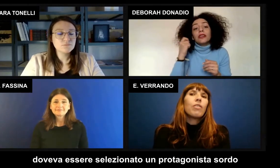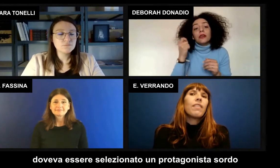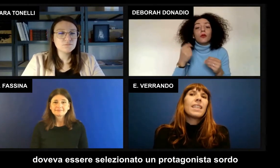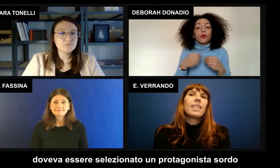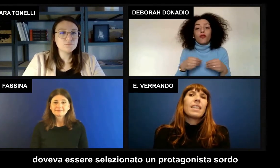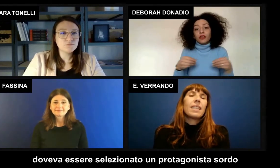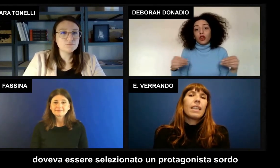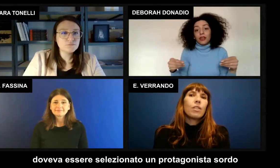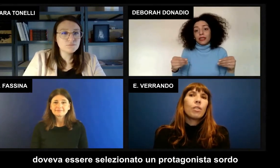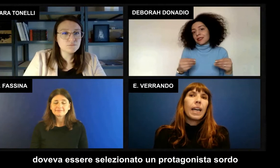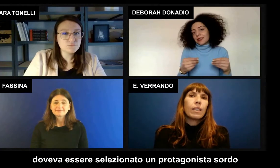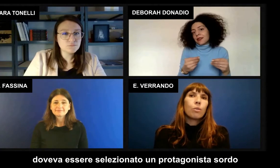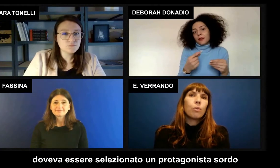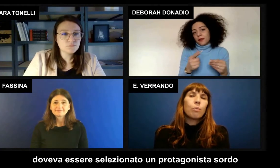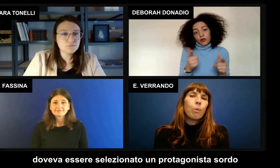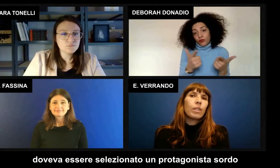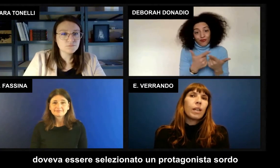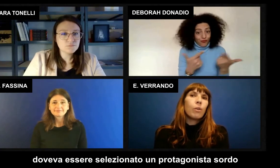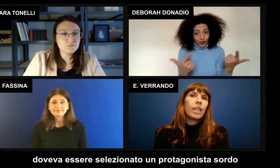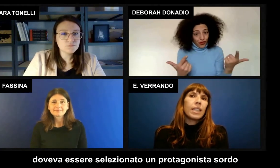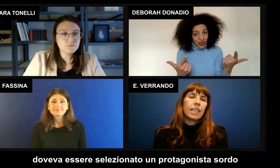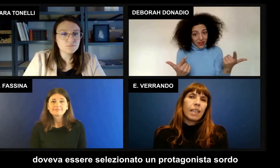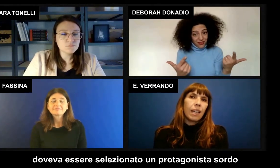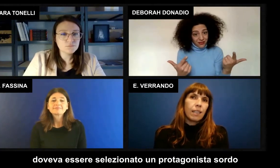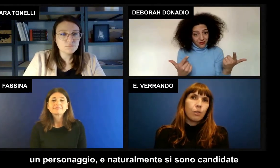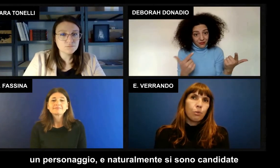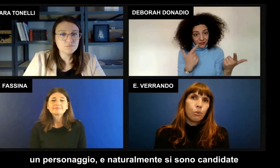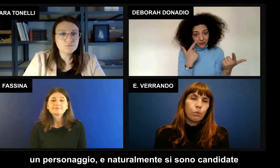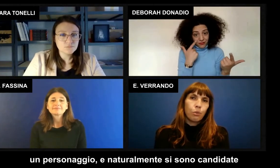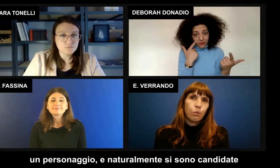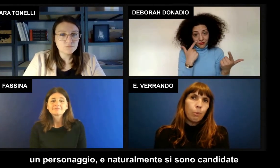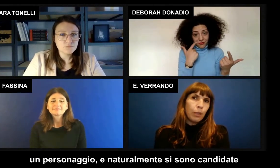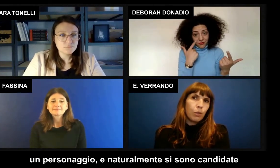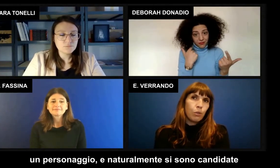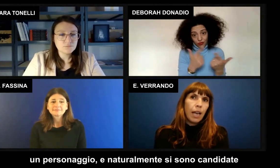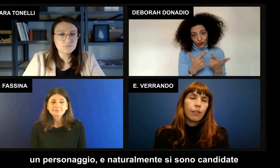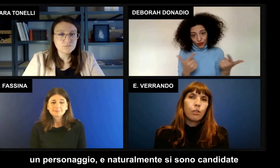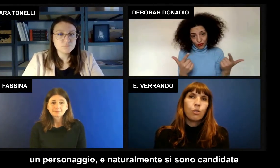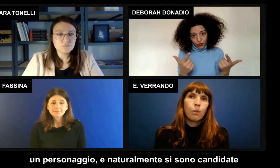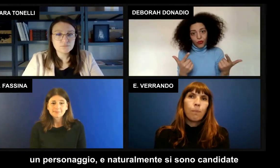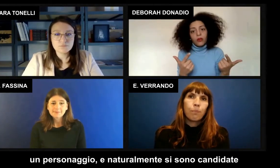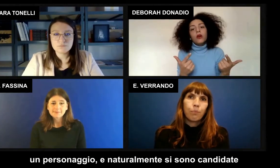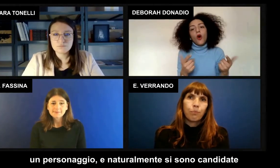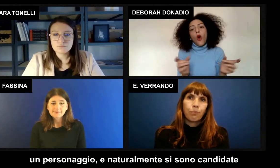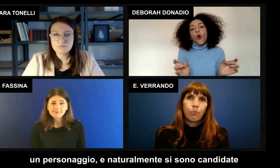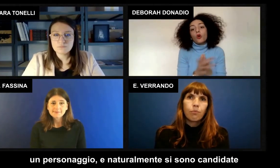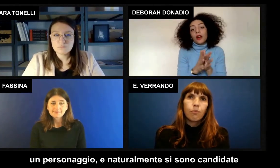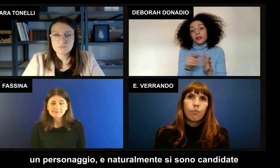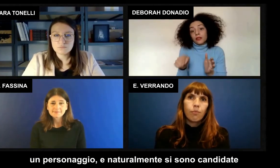Doveva essere selezionato un protagonista sordo, un personaggio.